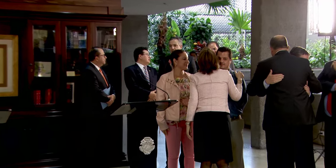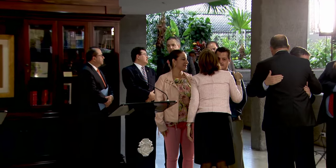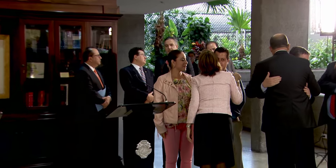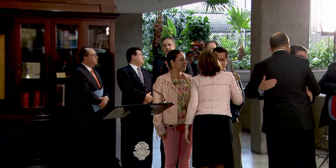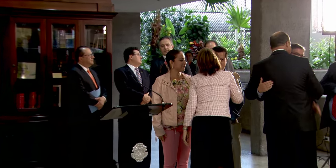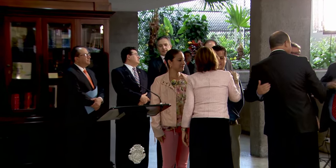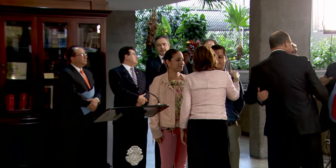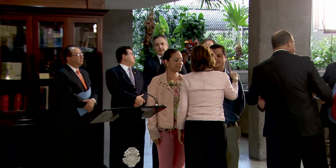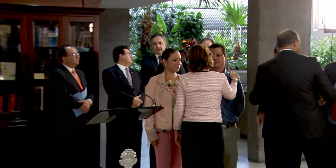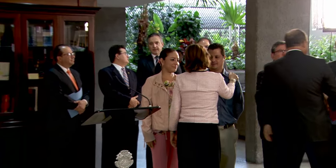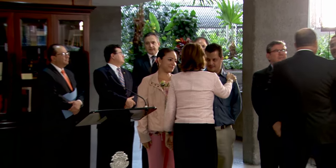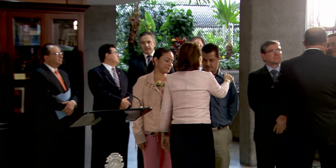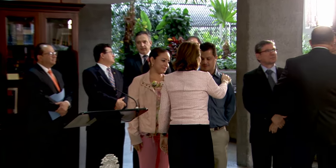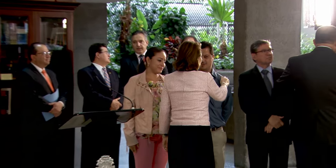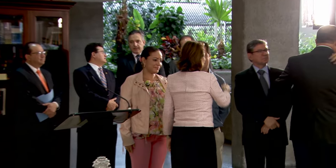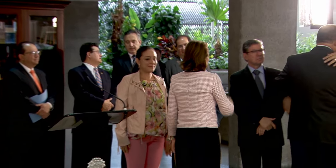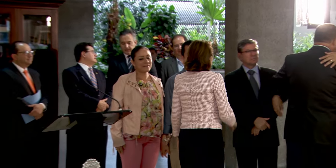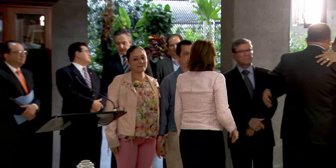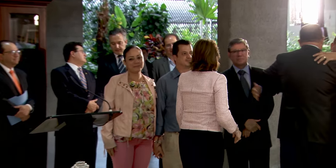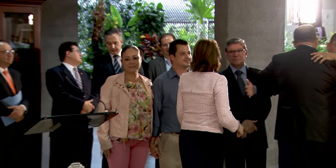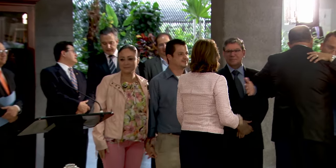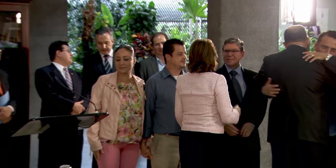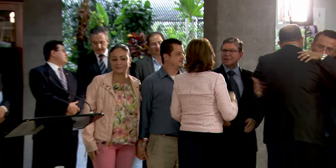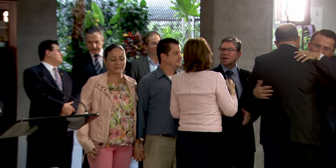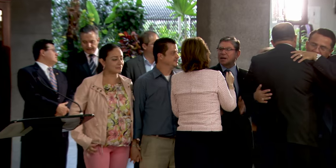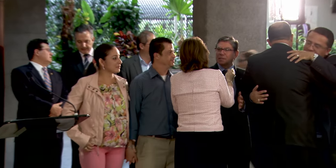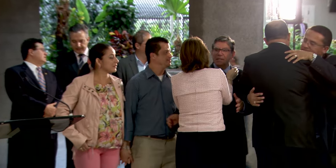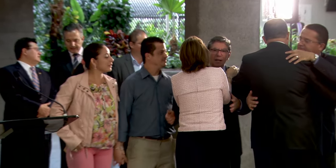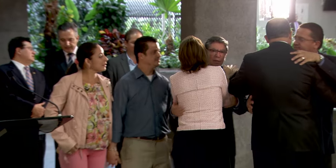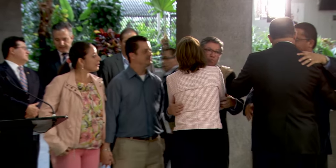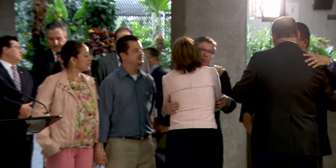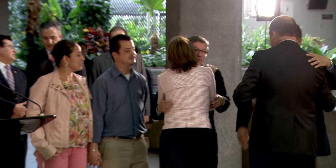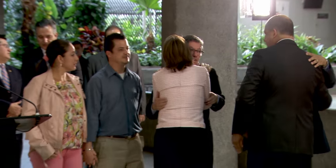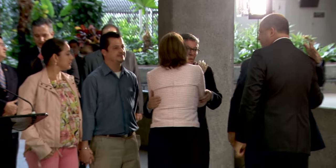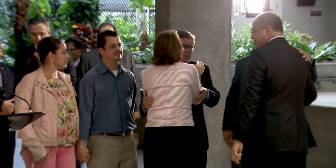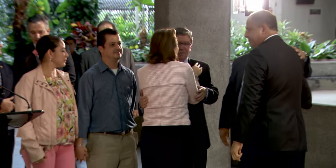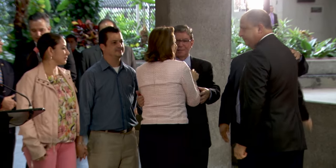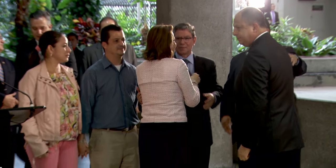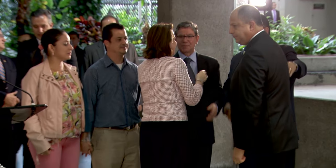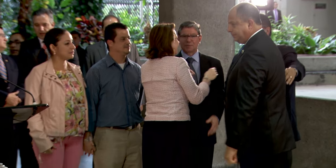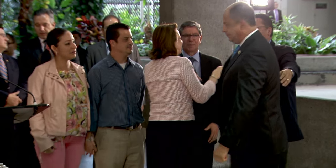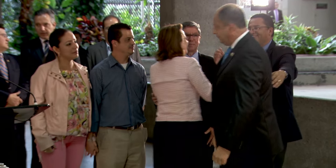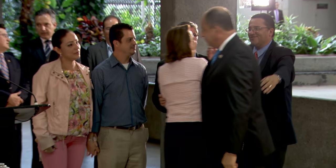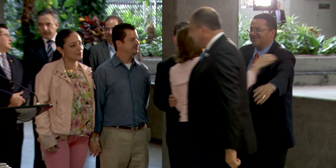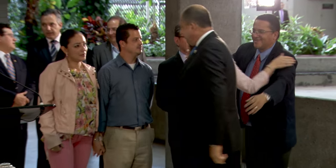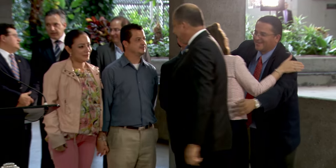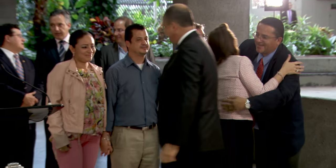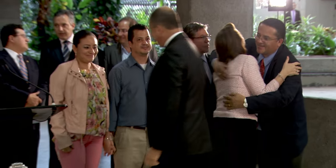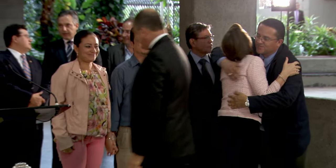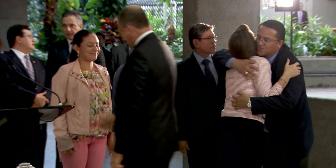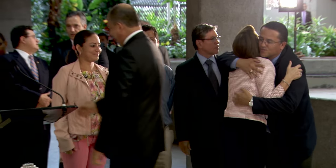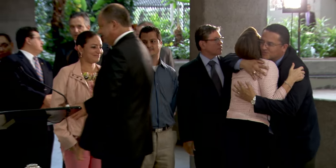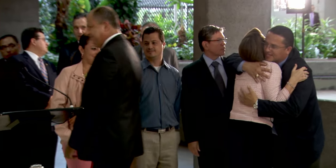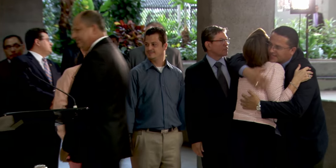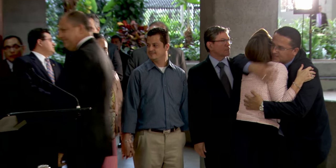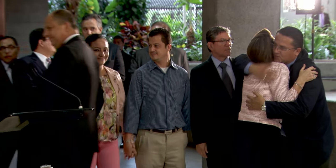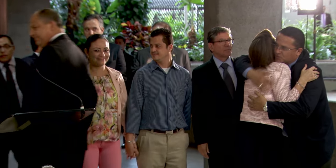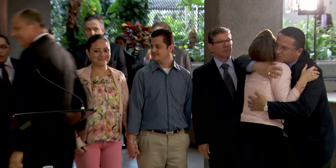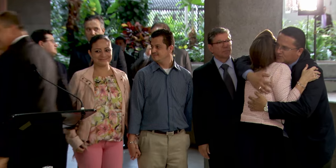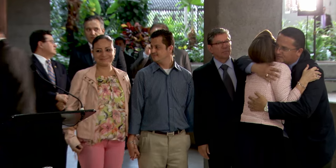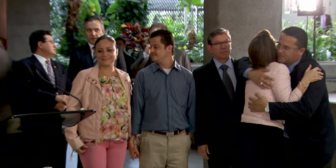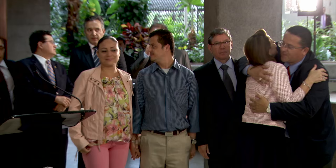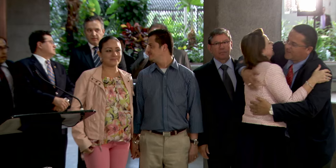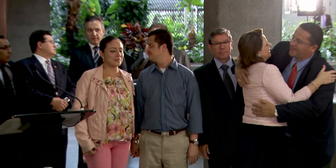vitro y los derechos humanos en Costa Rica. Los acompaña el abogado Boris Molina y el abogado Ubermaid.